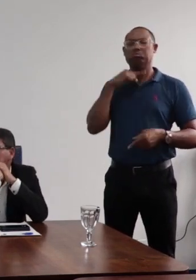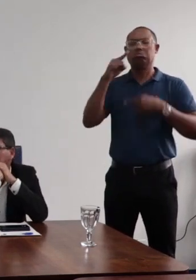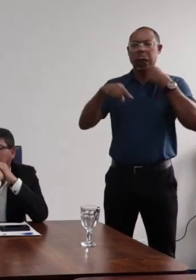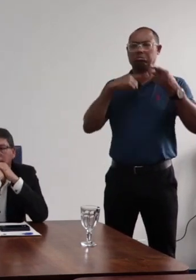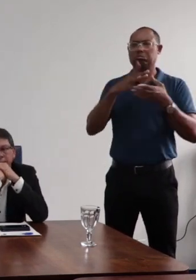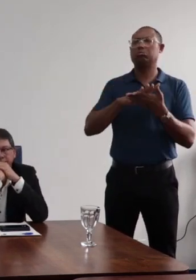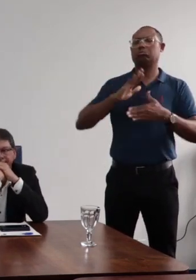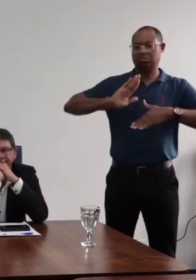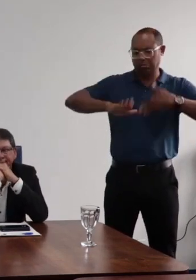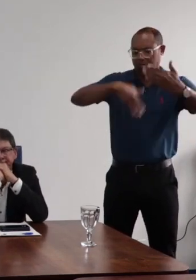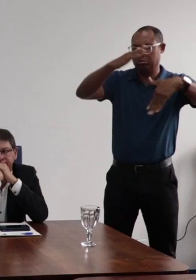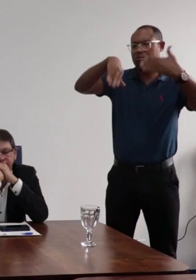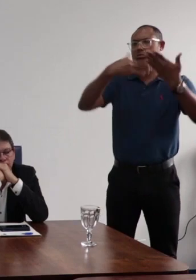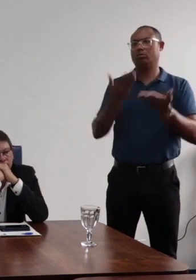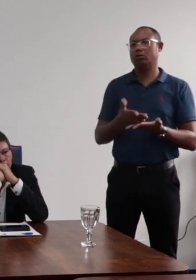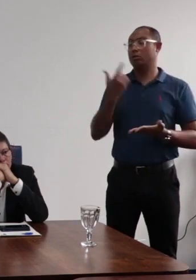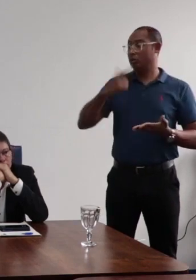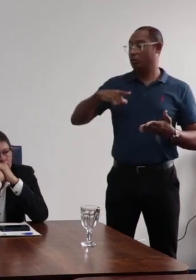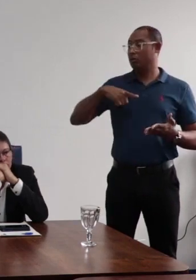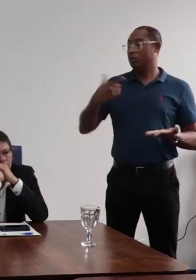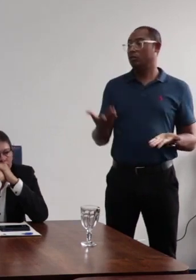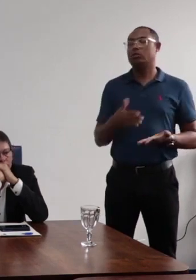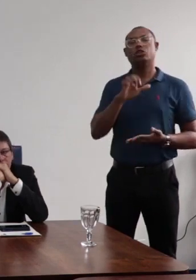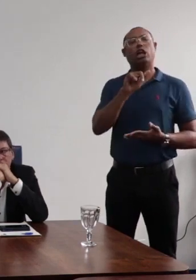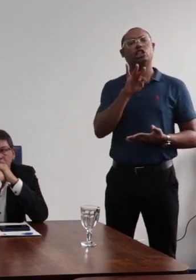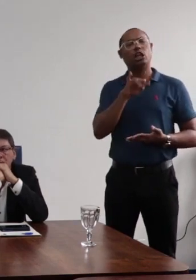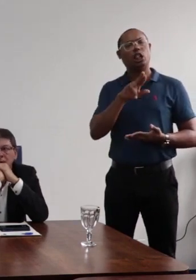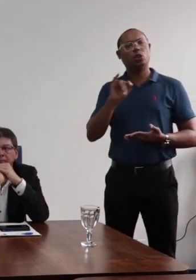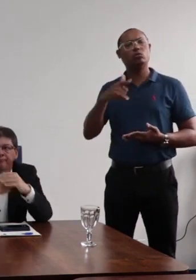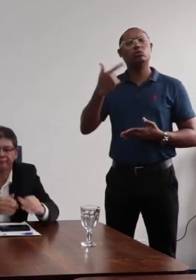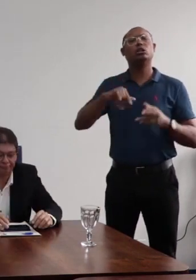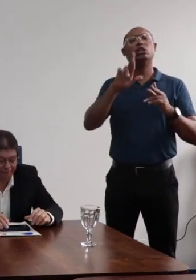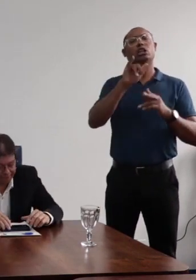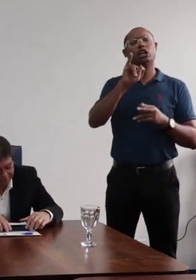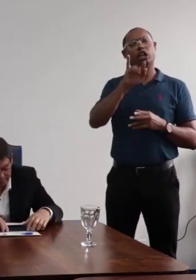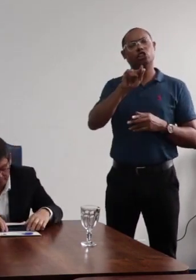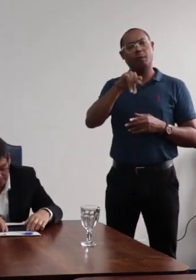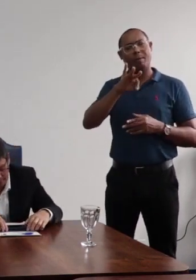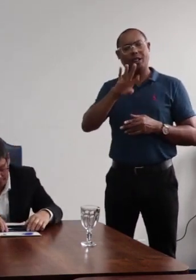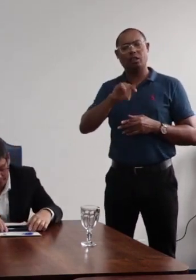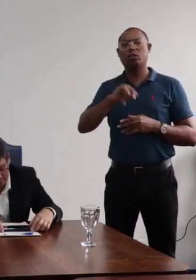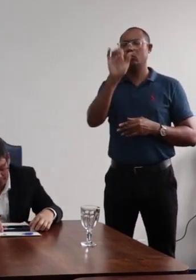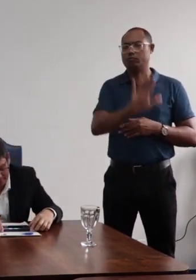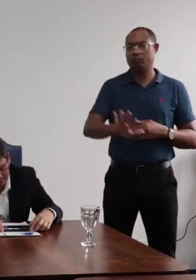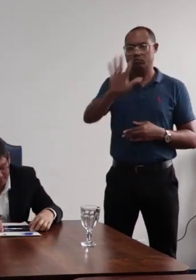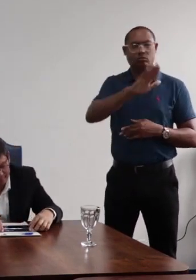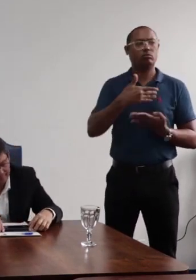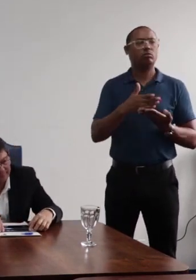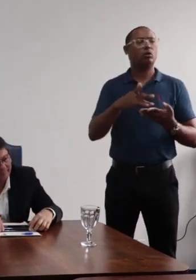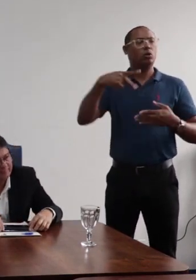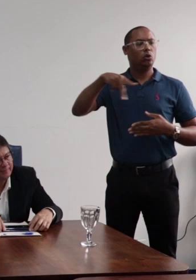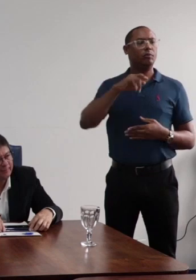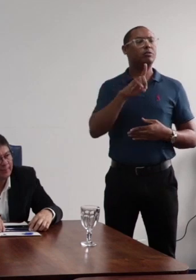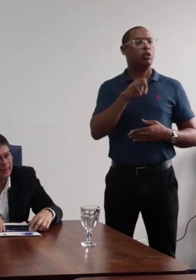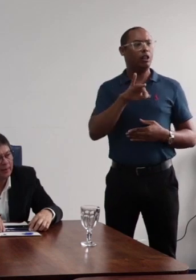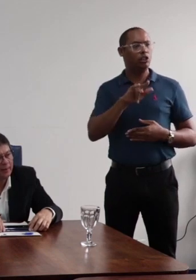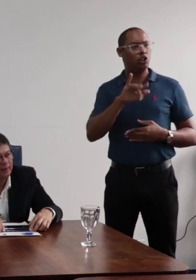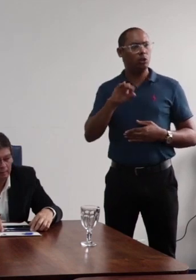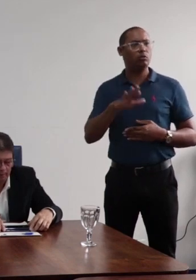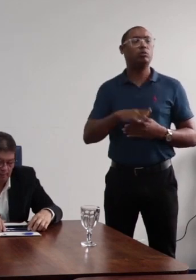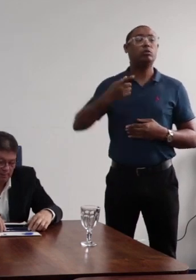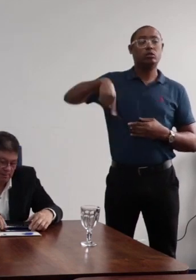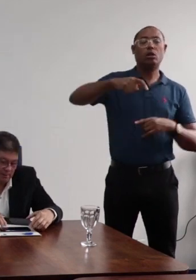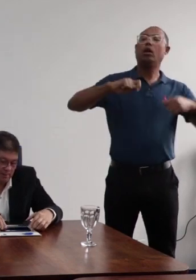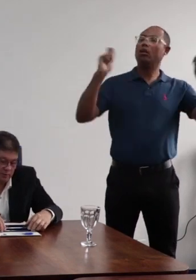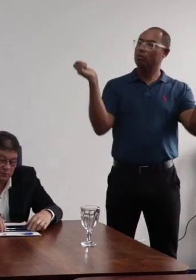avançar para fazer a revisão de estatuto e de regimento geral. Eu acho que essa é uma tarefa, como põe a ponta aqui o professor Danilo, para que